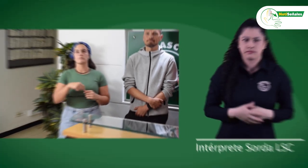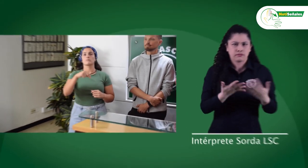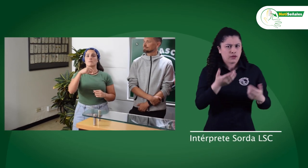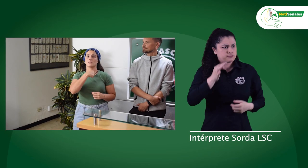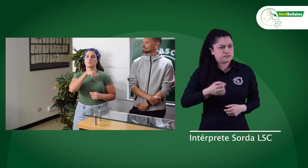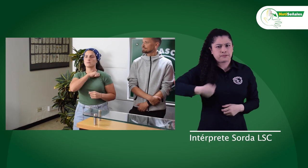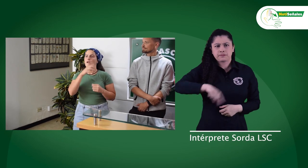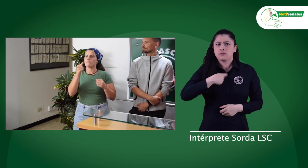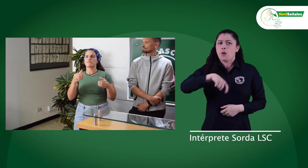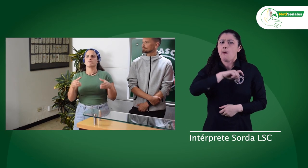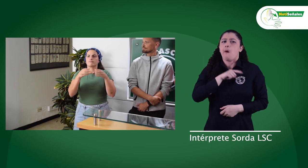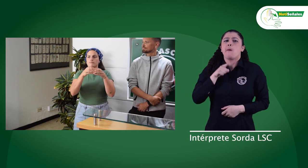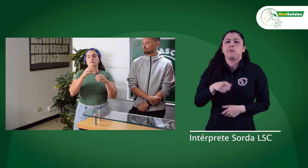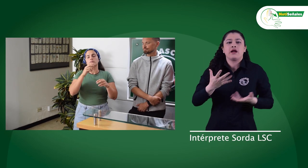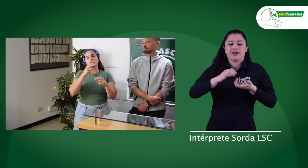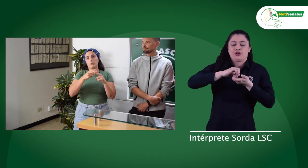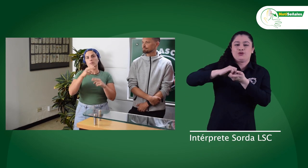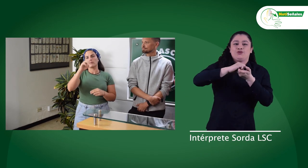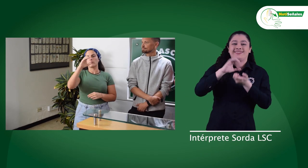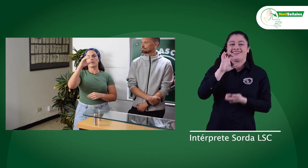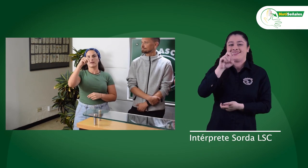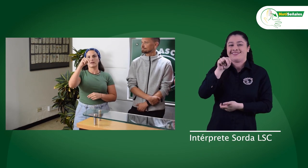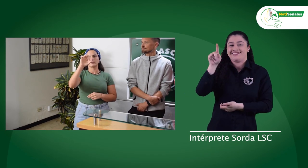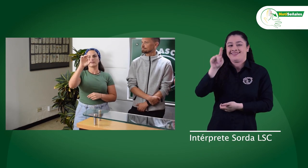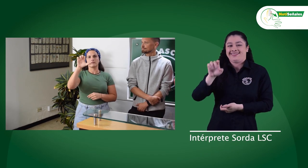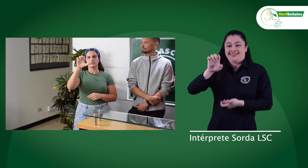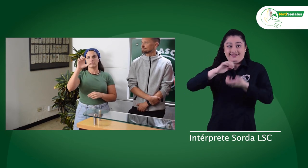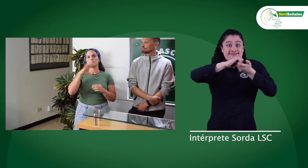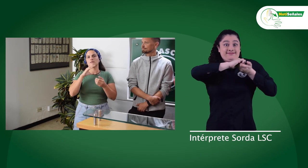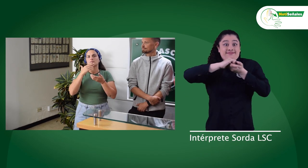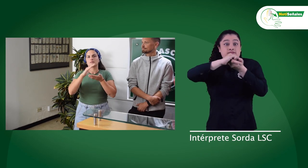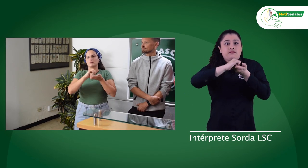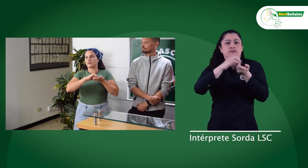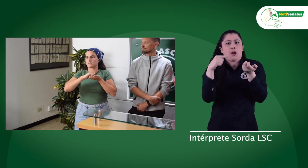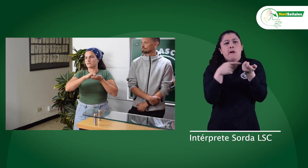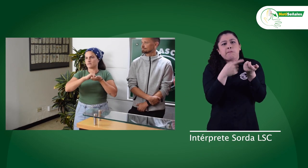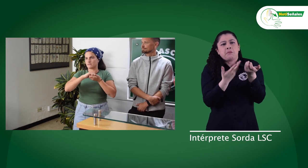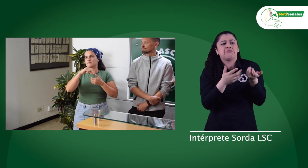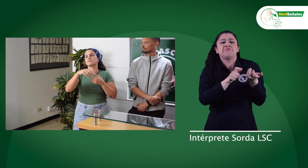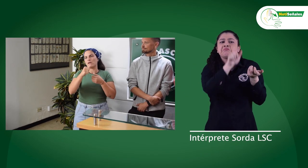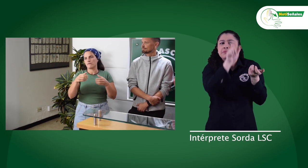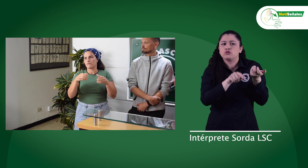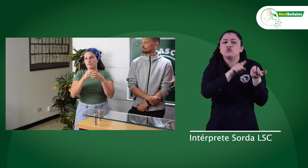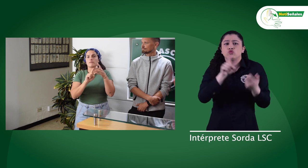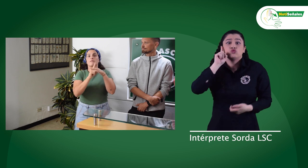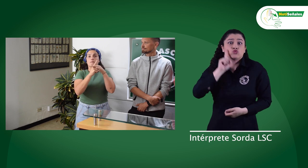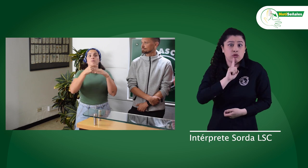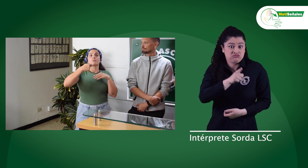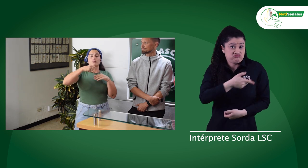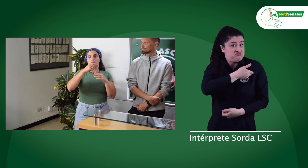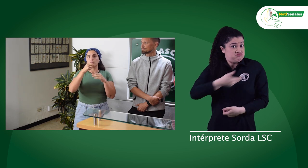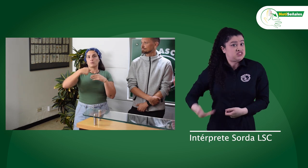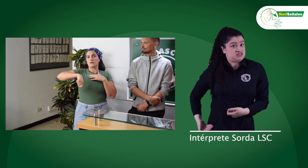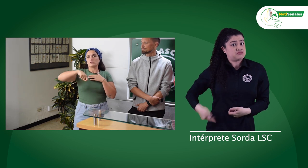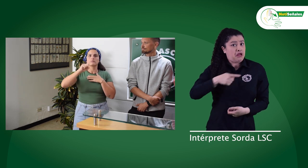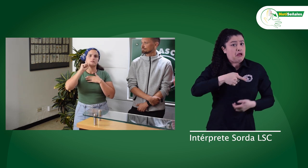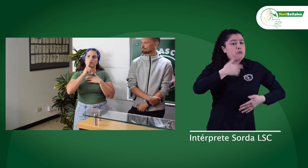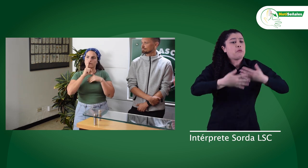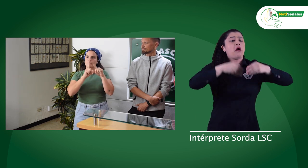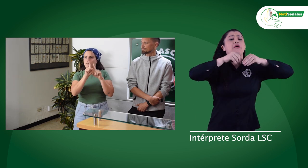En España tenemos la Confederación Estatal de Personas Sordas, SENSE. Su presidente es una persona sorda y SENSE ha ido